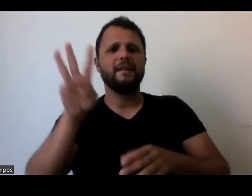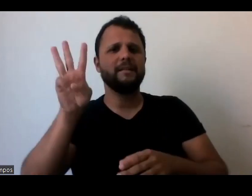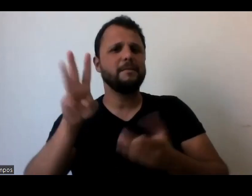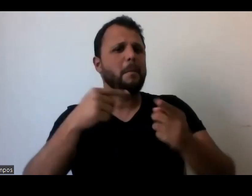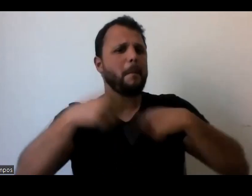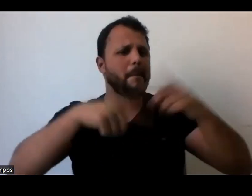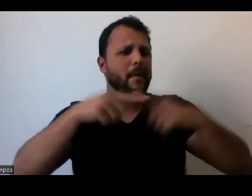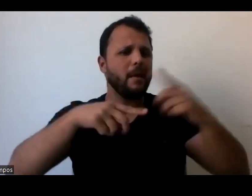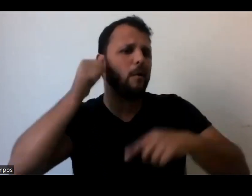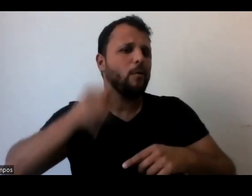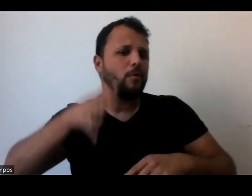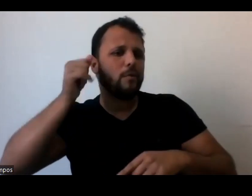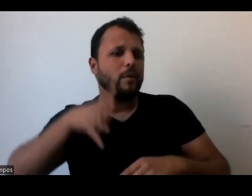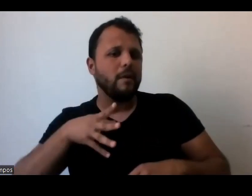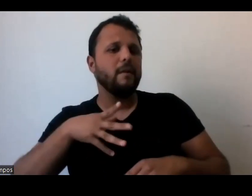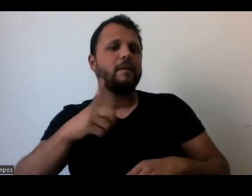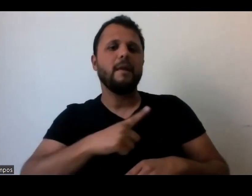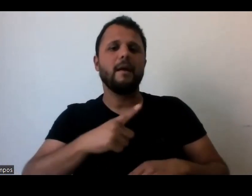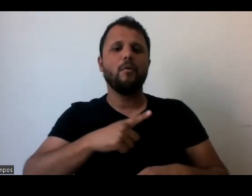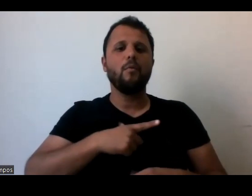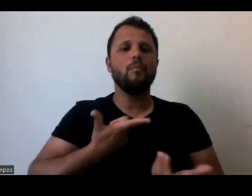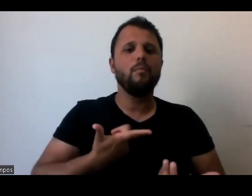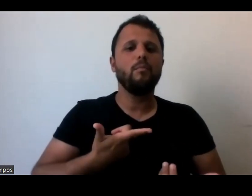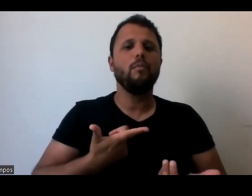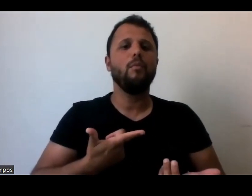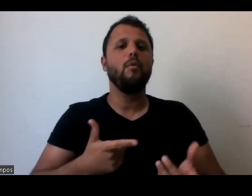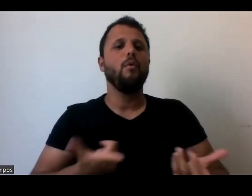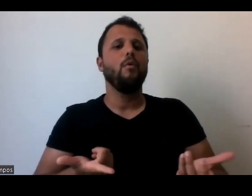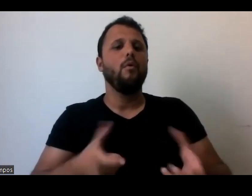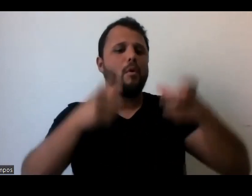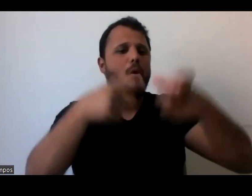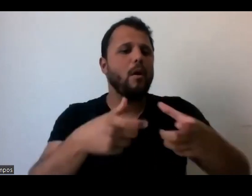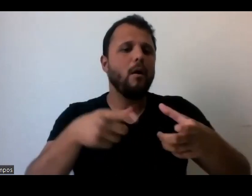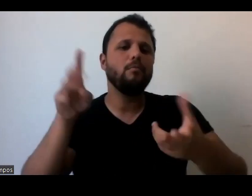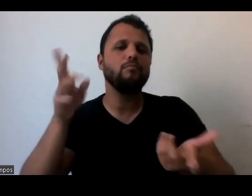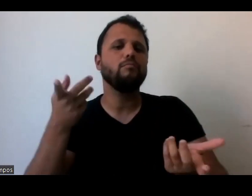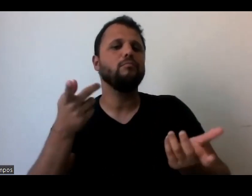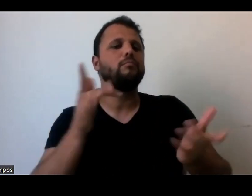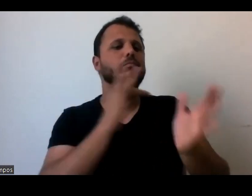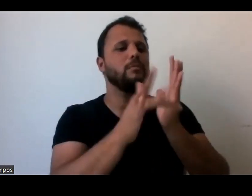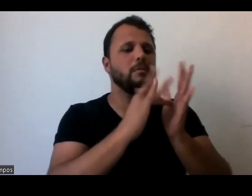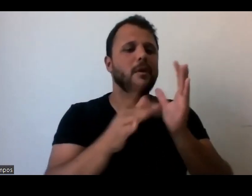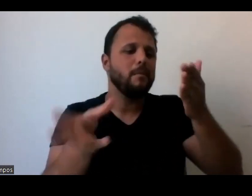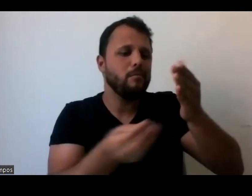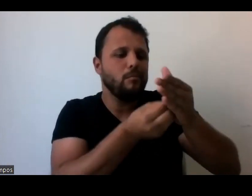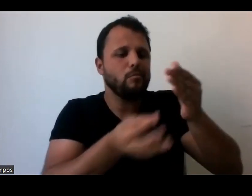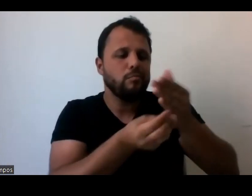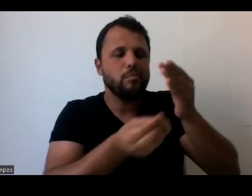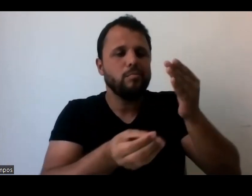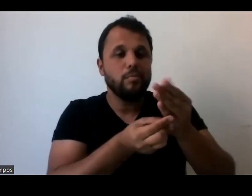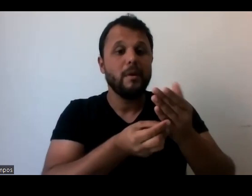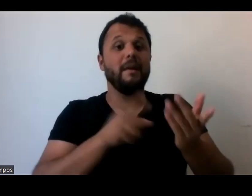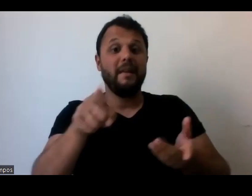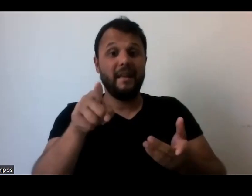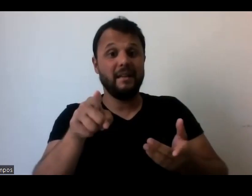questão, é de dizer, chamar a atenção de como eventos como este, né, ajudam a criar essas pontes. São